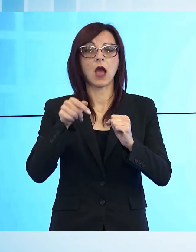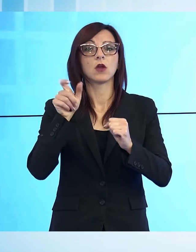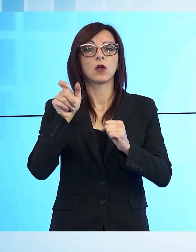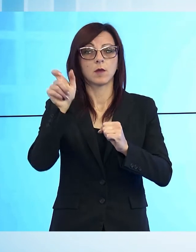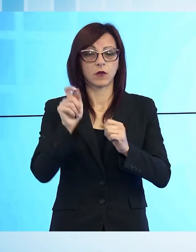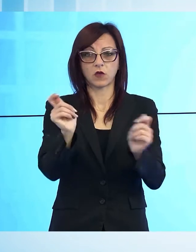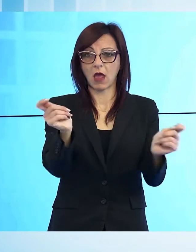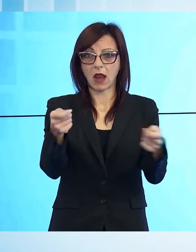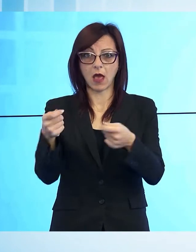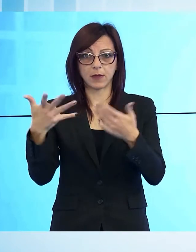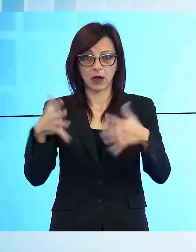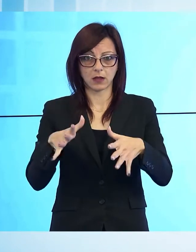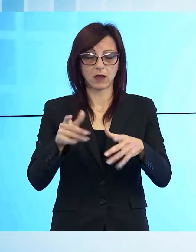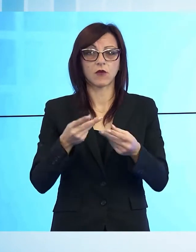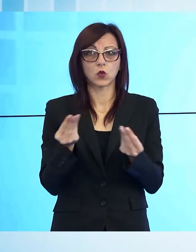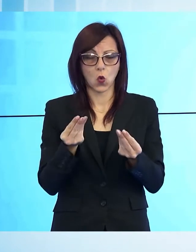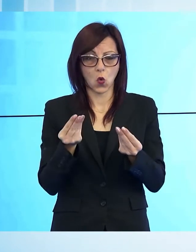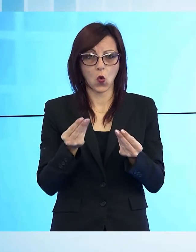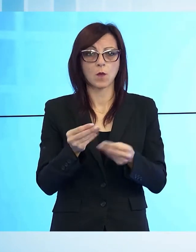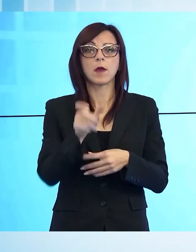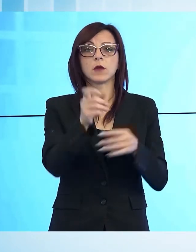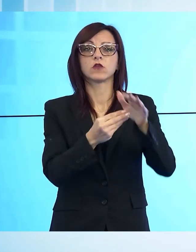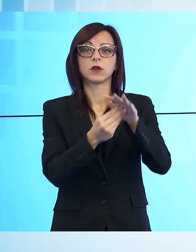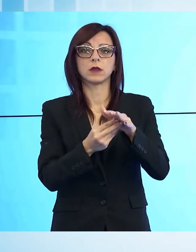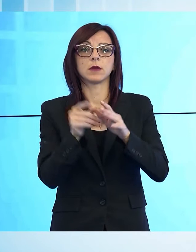locale e minaccia le dipendenti, poi scappa con 1000 euro.